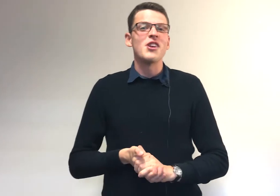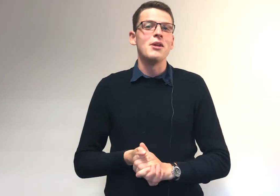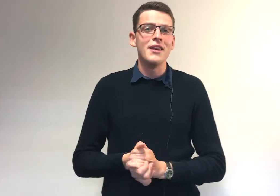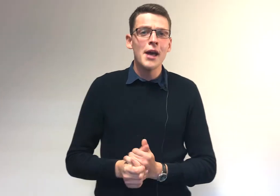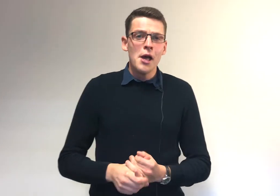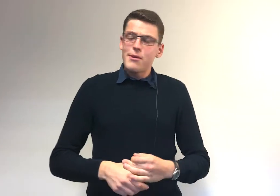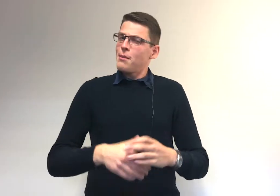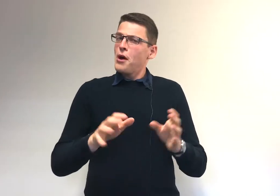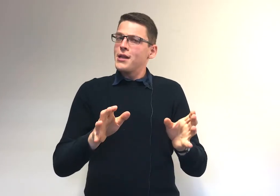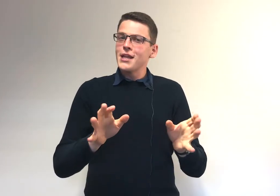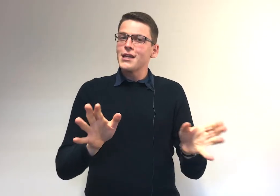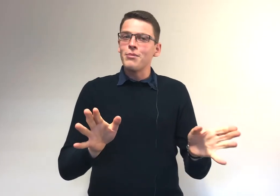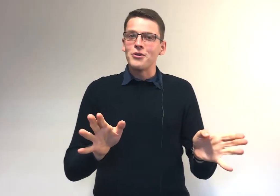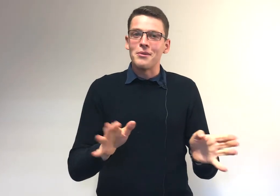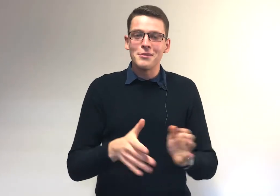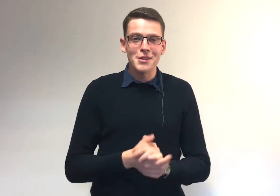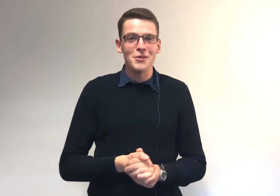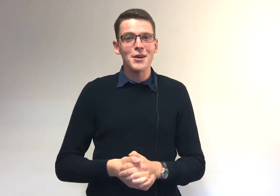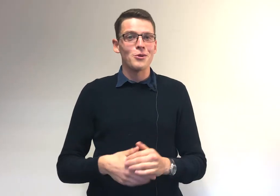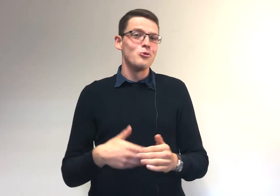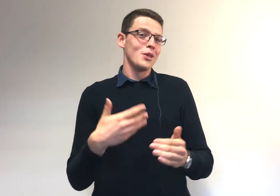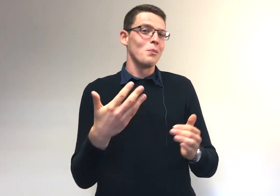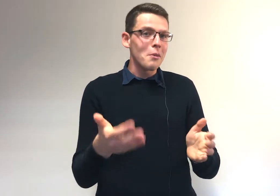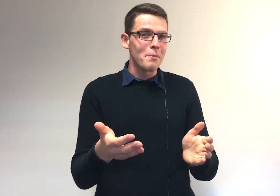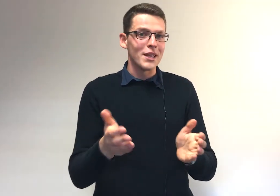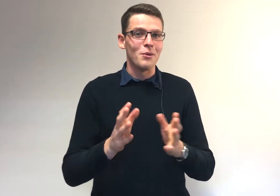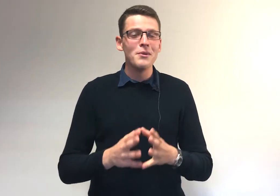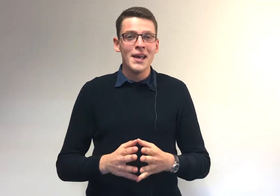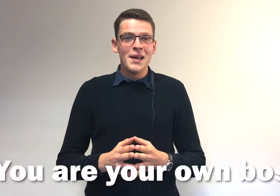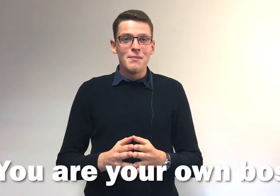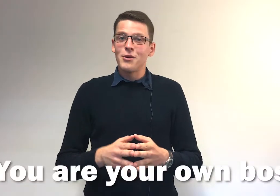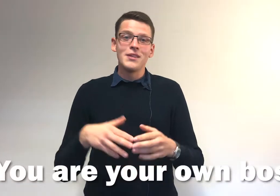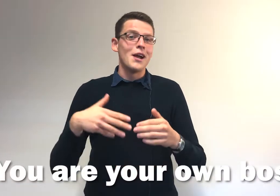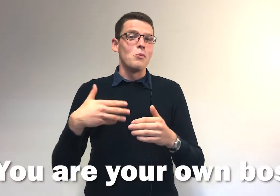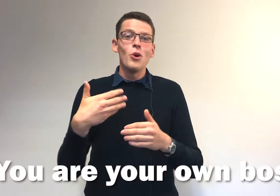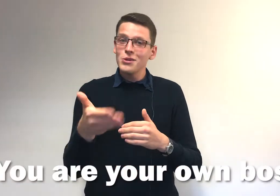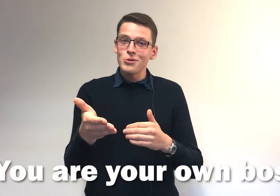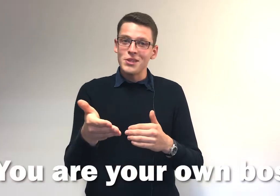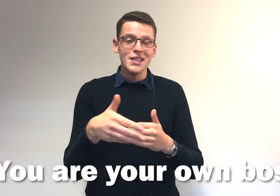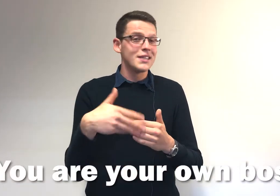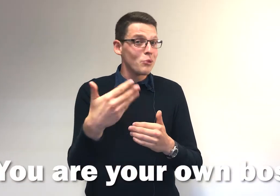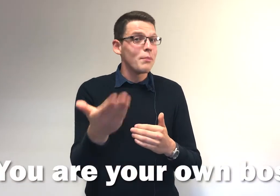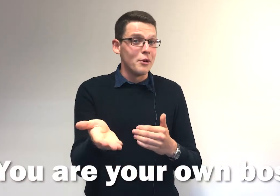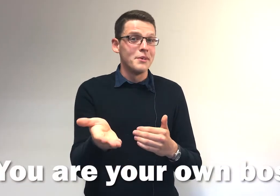c'est un métier, mais c un peu un métier d'indépendant. Ça veut dire que tu es ton propre patron, mais que s'il a le moindre souci, c'est pour ta pomme.